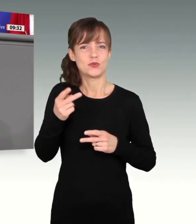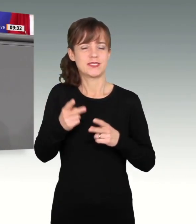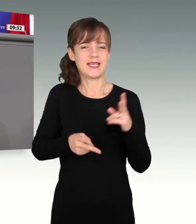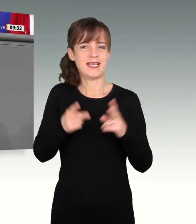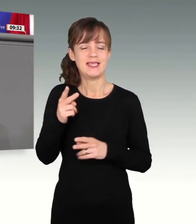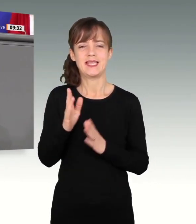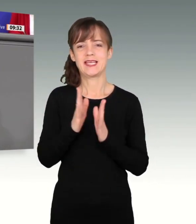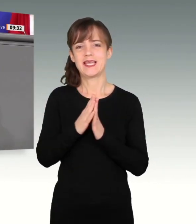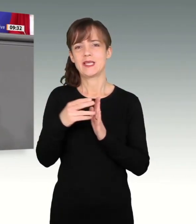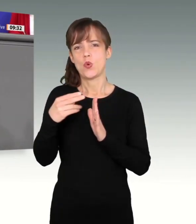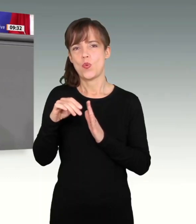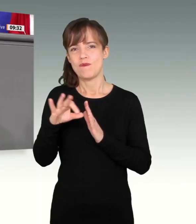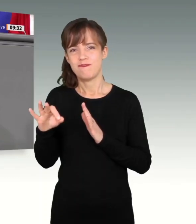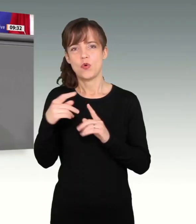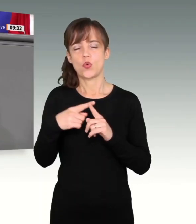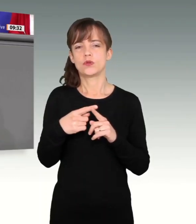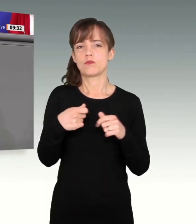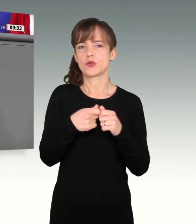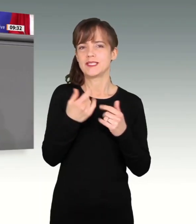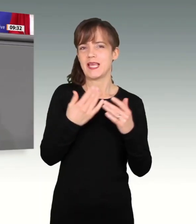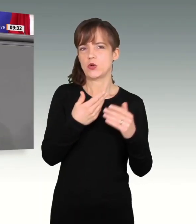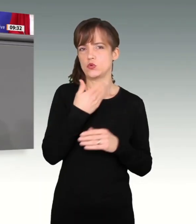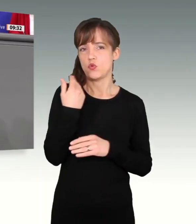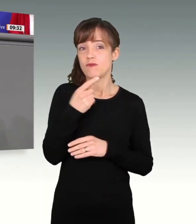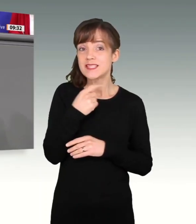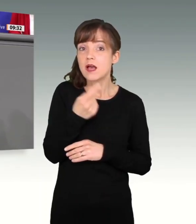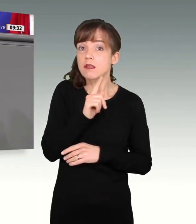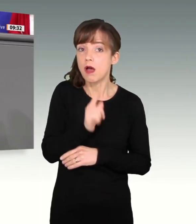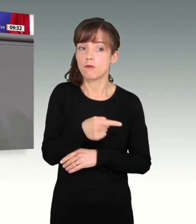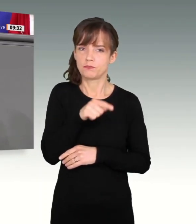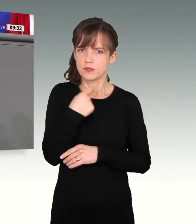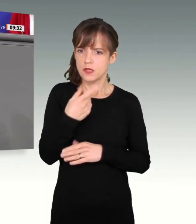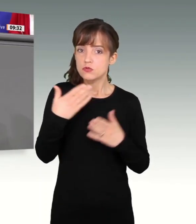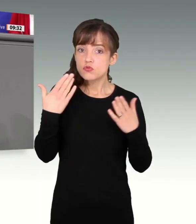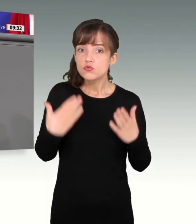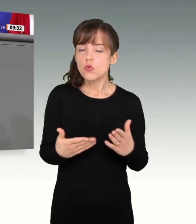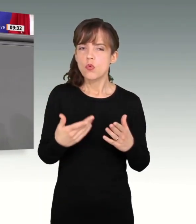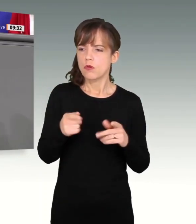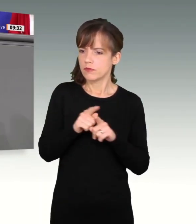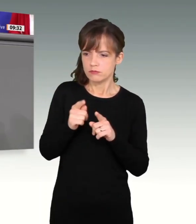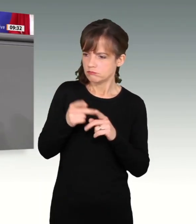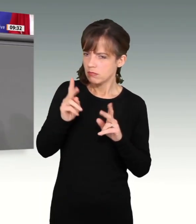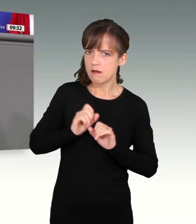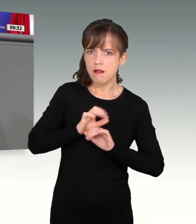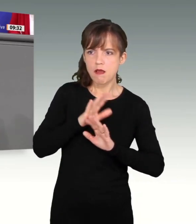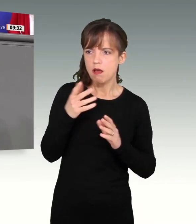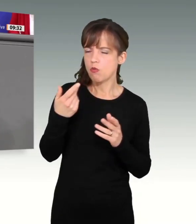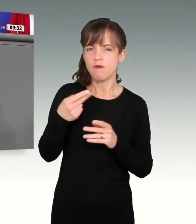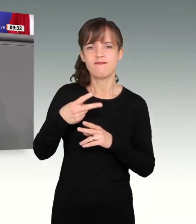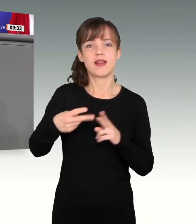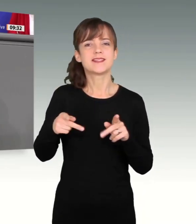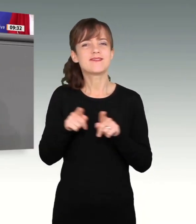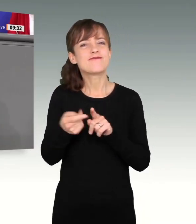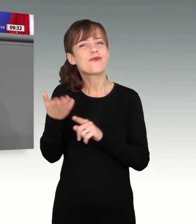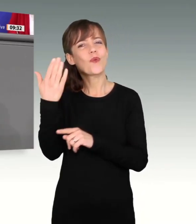und der Bundesrechnungshof, der haushalterische Verfassungsgrundsätze wie Jährlichkeit und Klarheit verletzt sieht. Genau das, was irgendwie immer die FDP